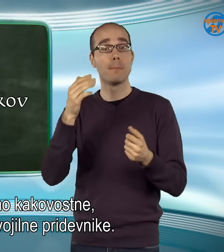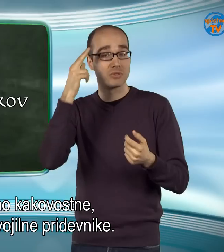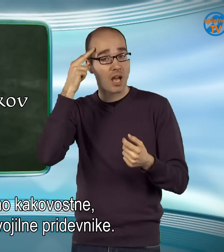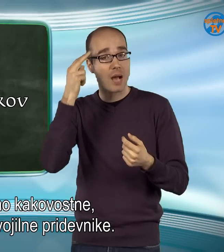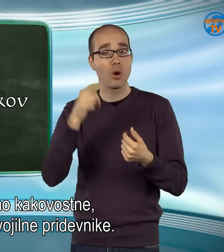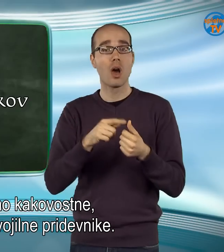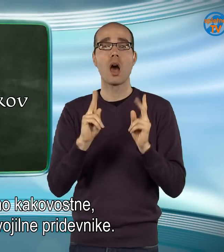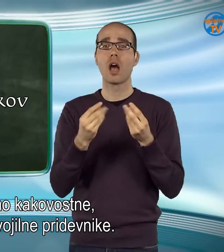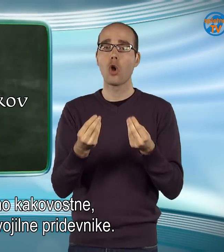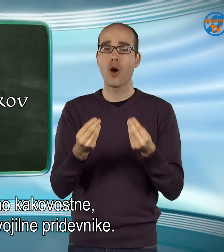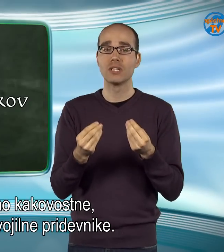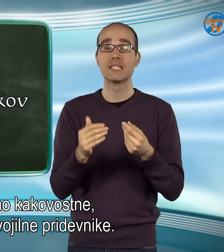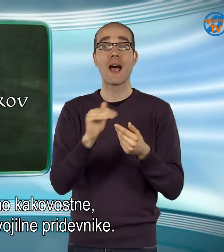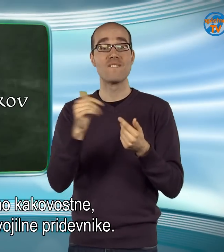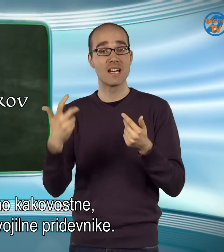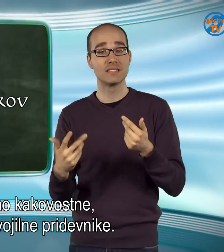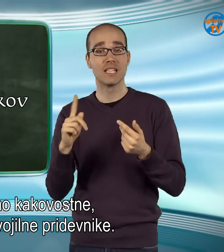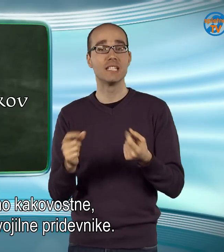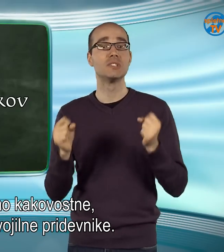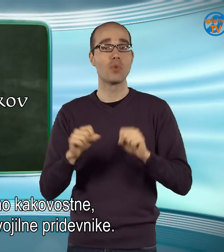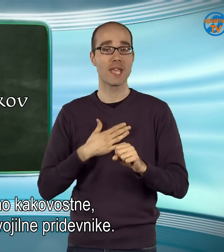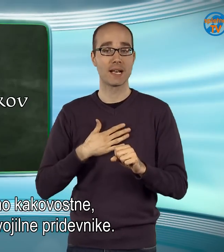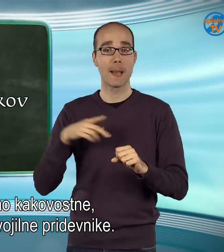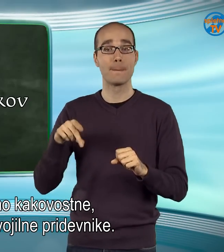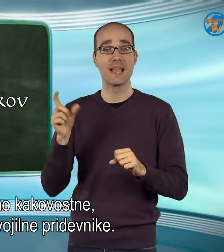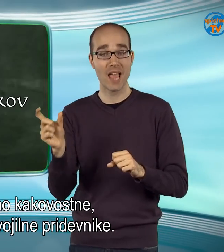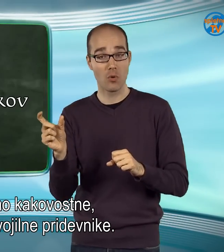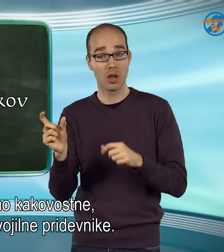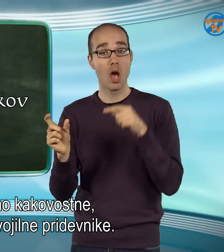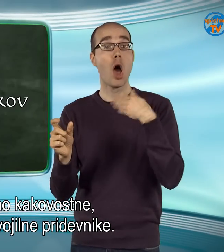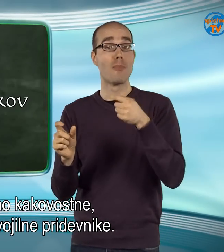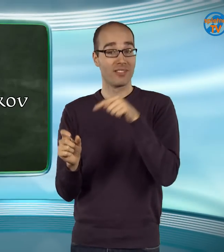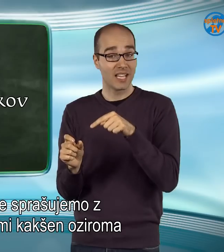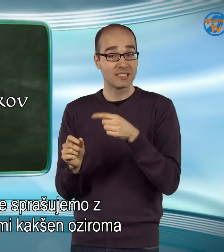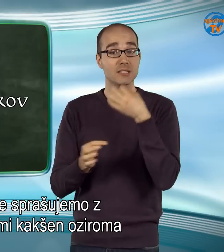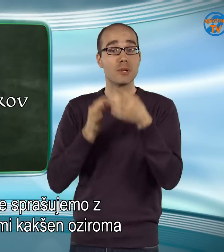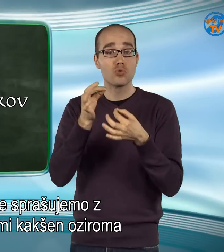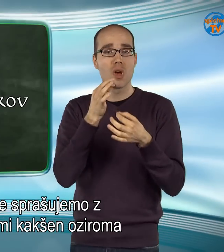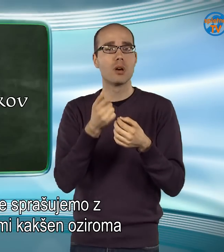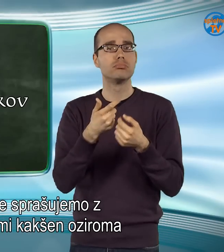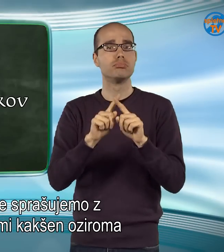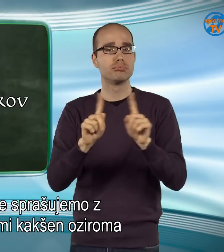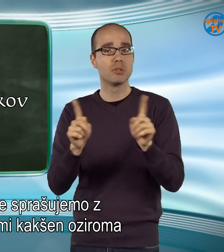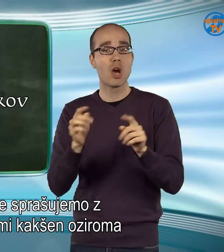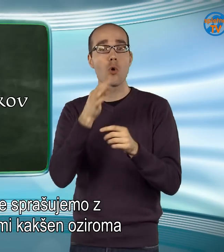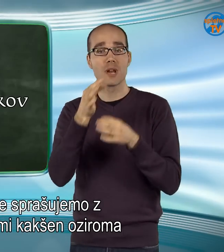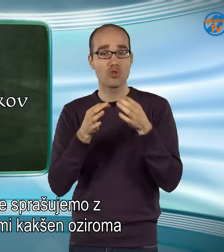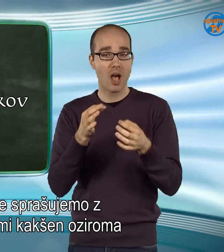kakovostne, vrstne in svojilne pridevnike. Po njih se sprašujemo z vprašalnicami